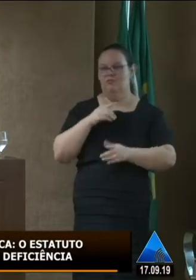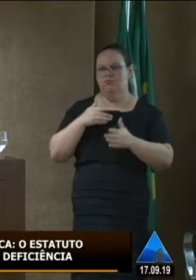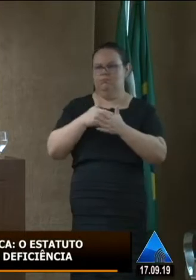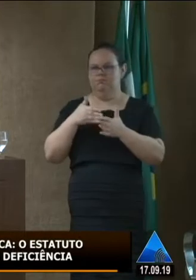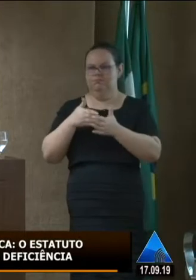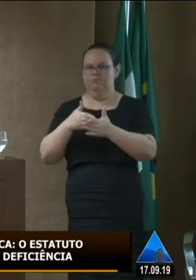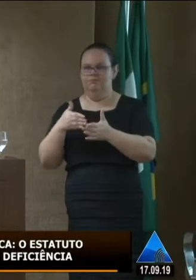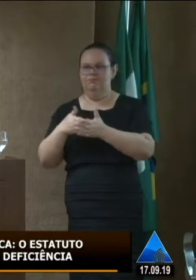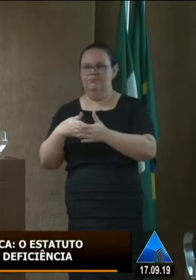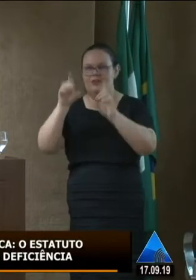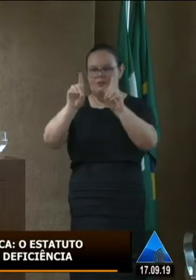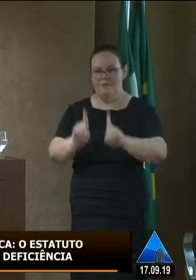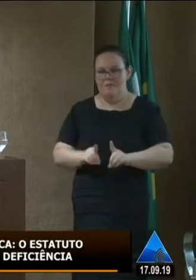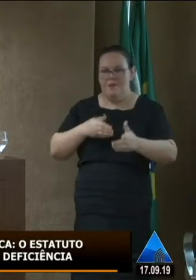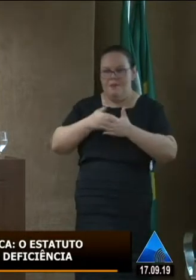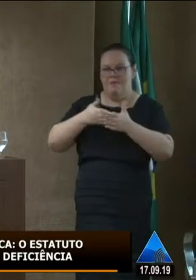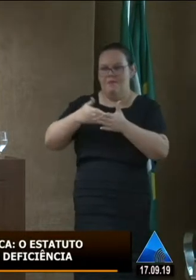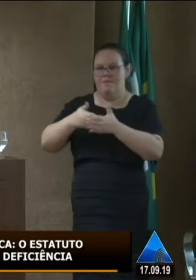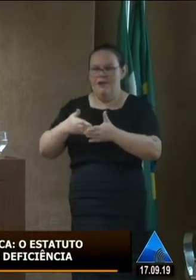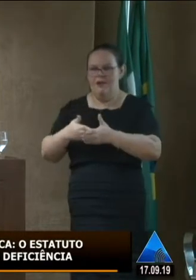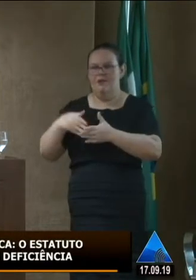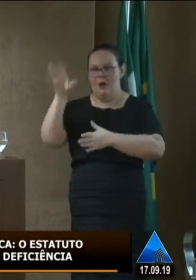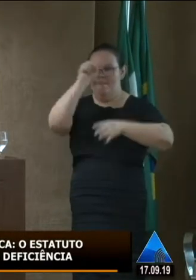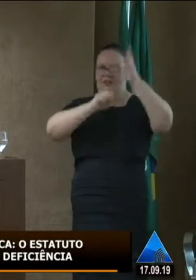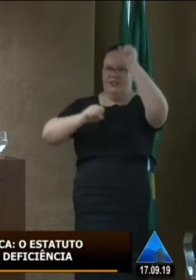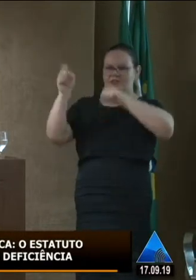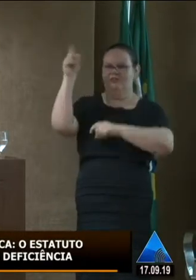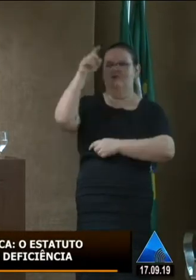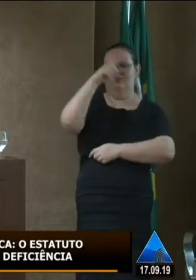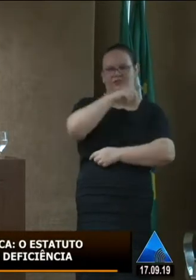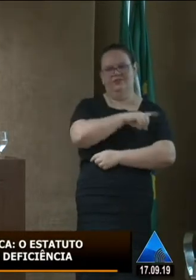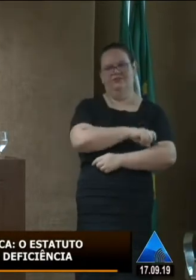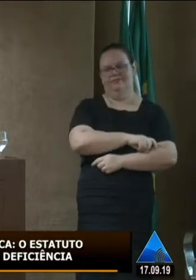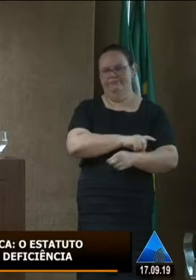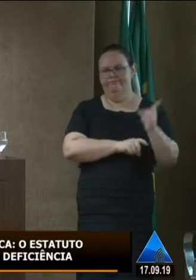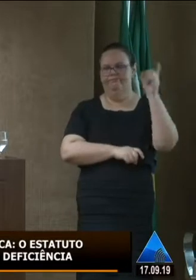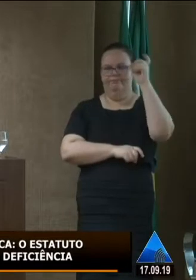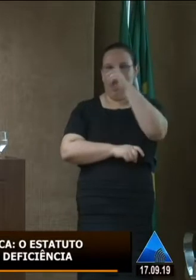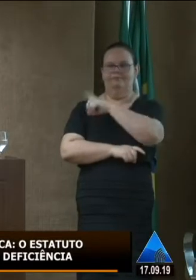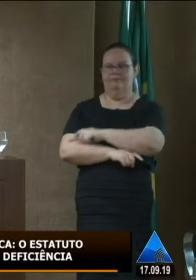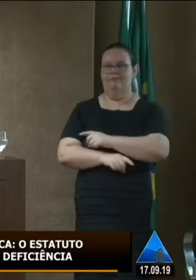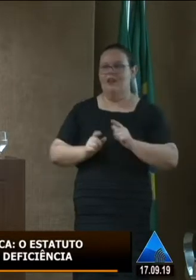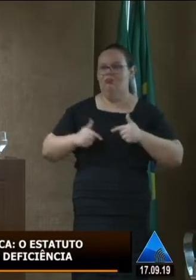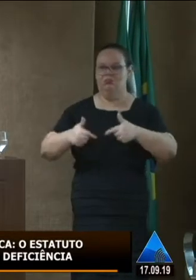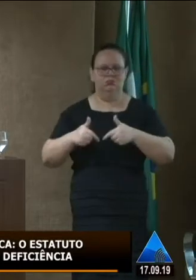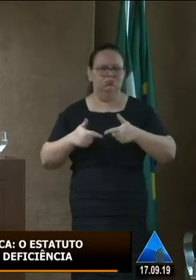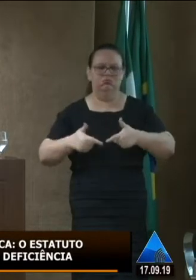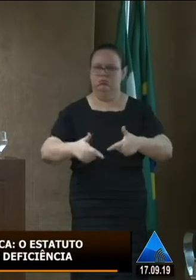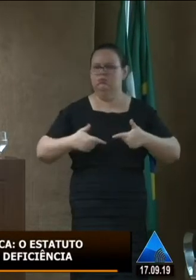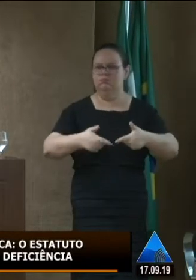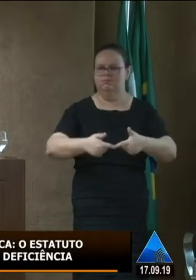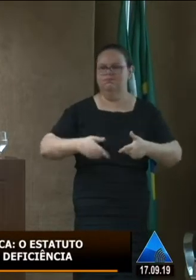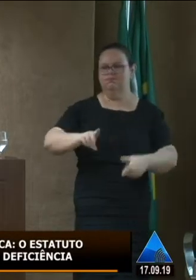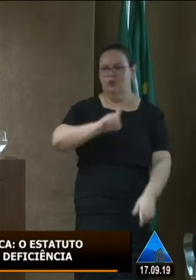deficiência, mas deficiências que impactam na sua aprendizagem. Tem sido uma luta constante, um desafio